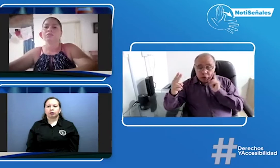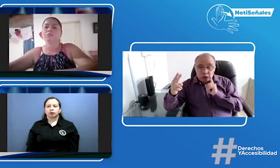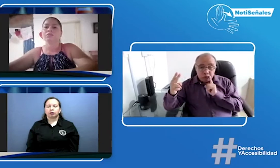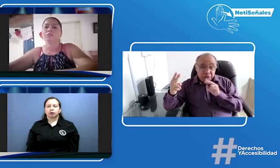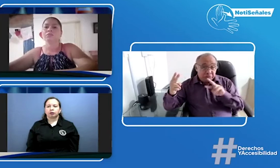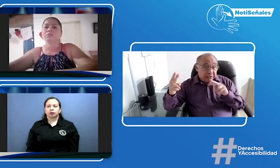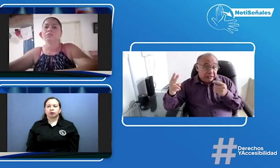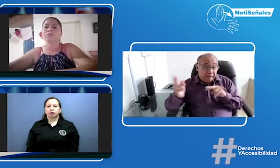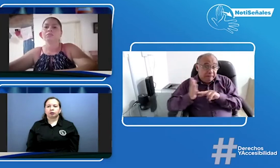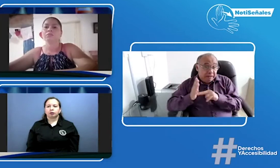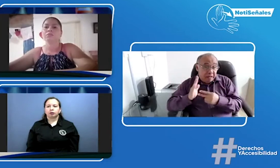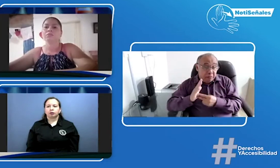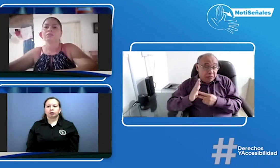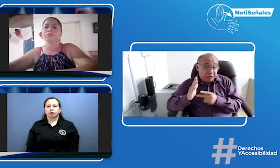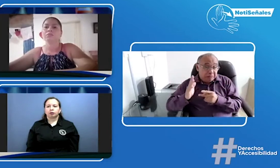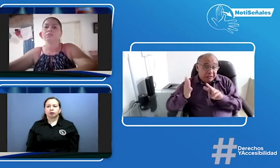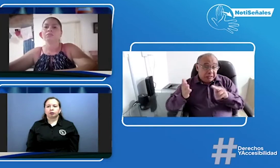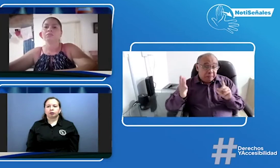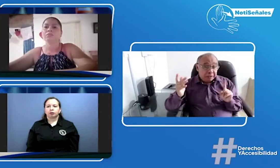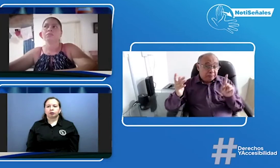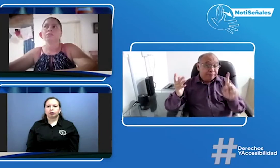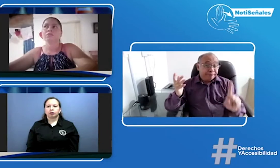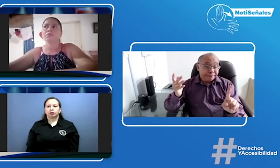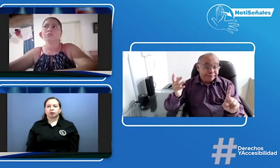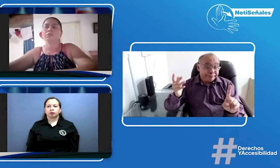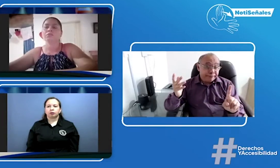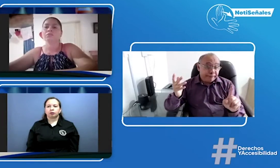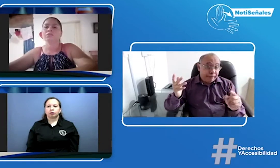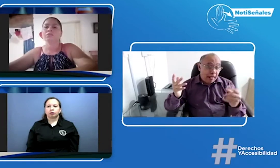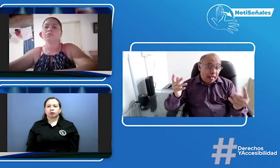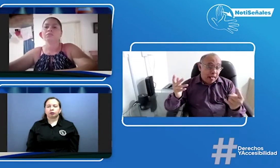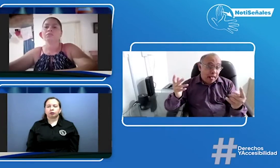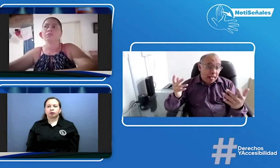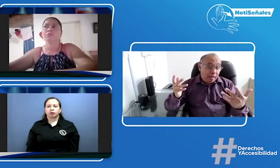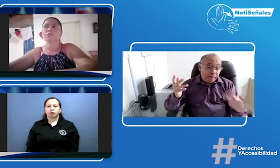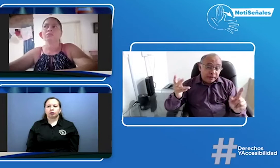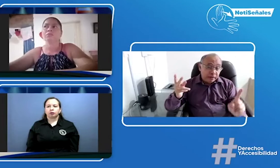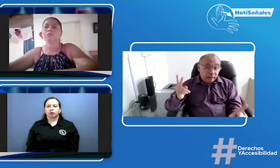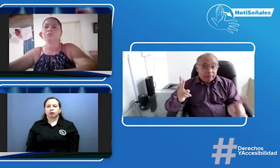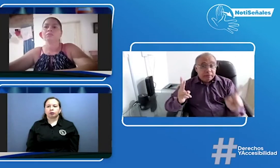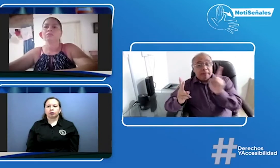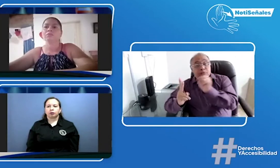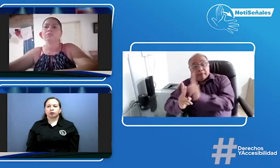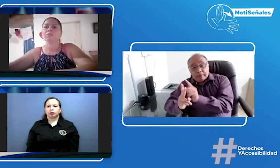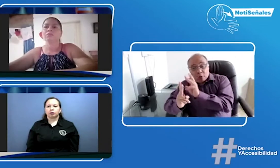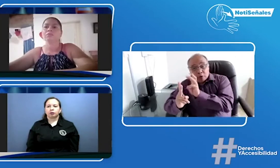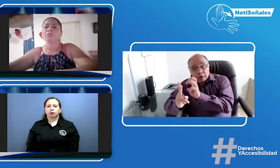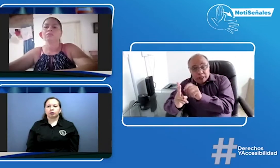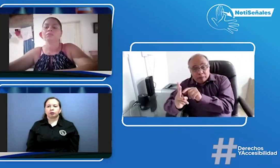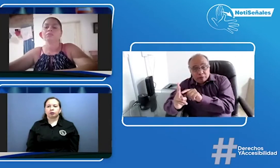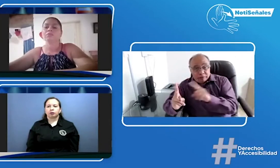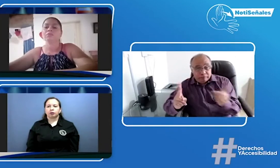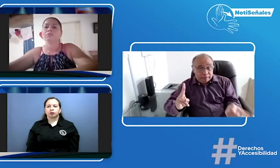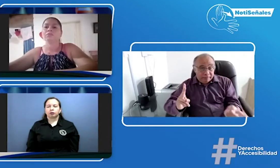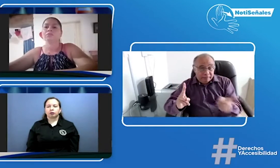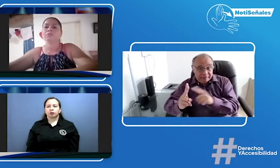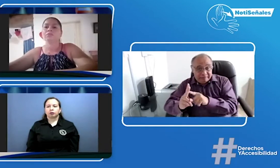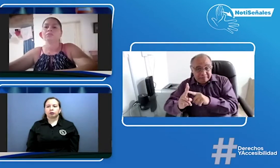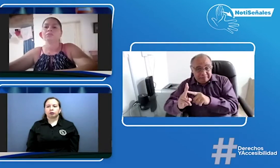hay dos niños pues el intérprete sólo podría estar en un solo curso al mismo tiempo y después se va